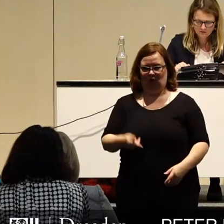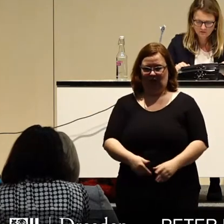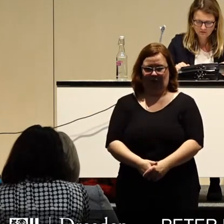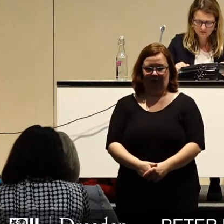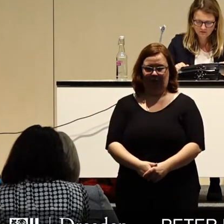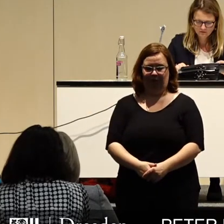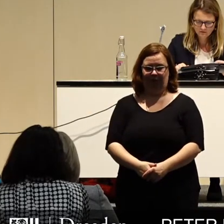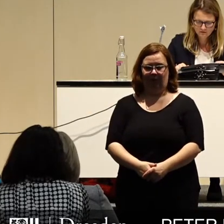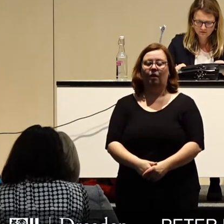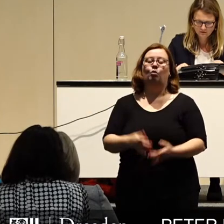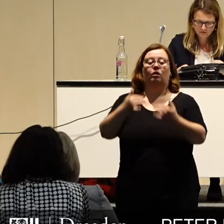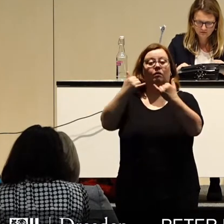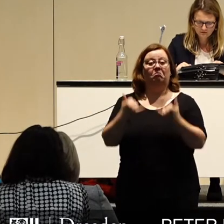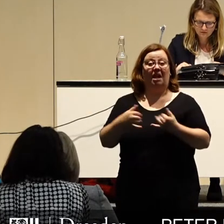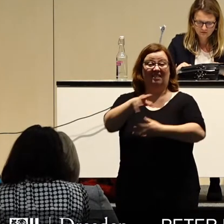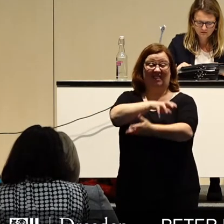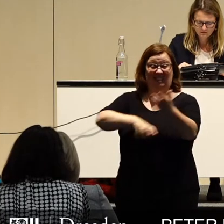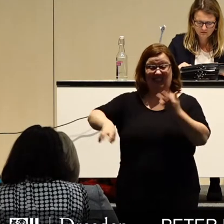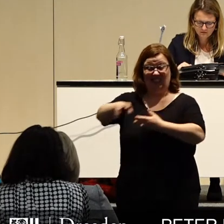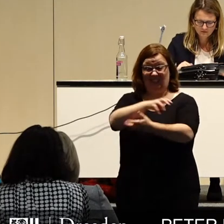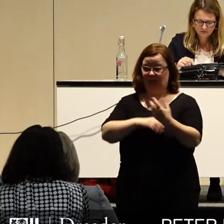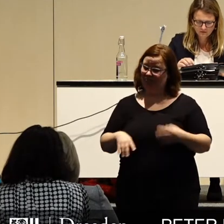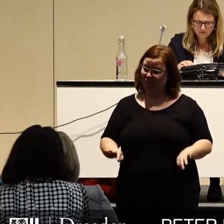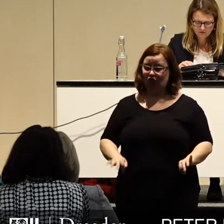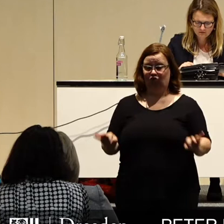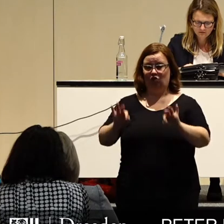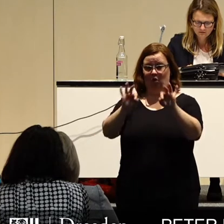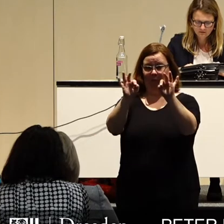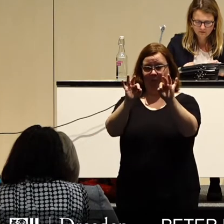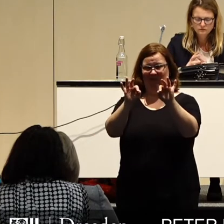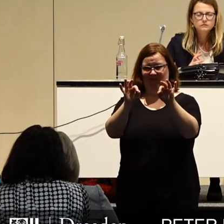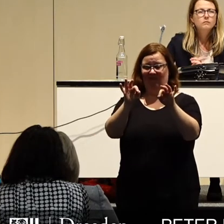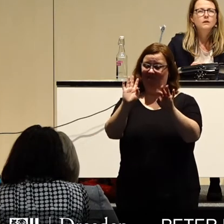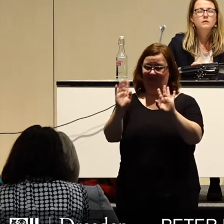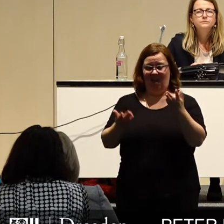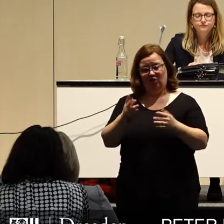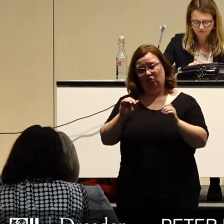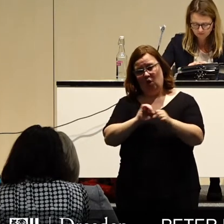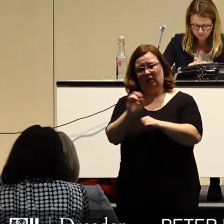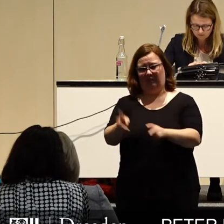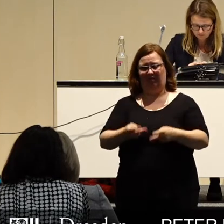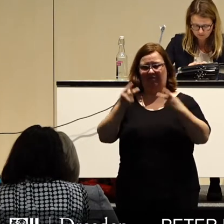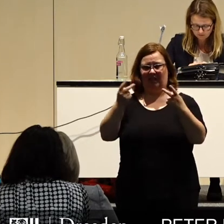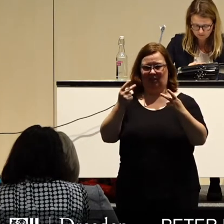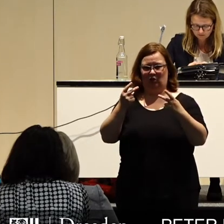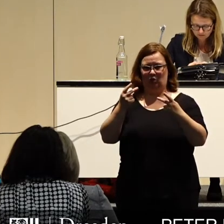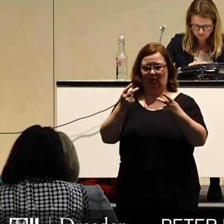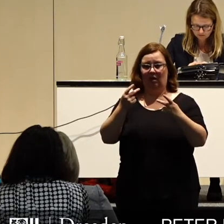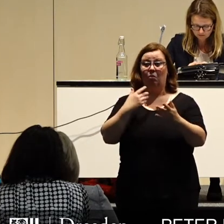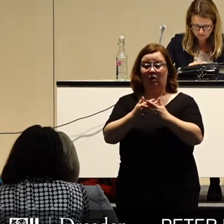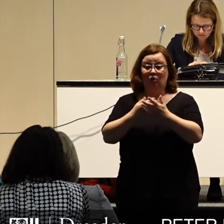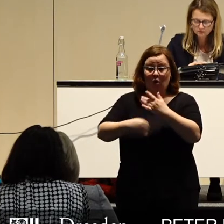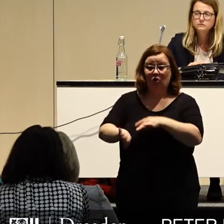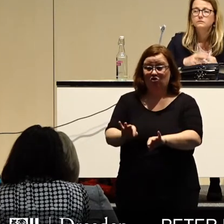Das Ausmaß der jetzigen Krise ist allerdings so gewaltig, dass es dennoch richtig sein kann, darüber nachzudenken, zur Vermeidung